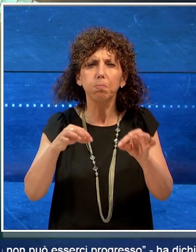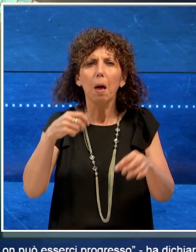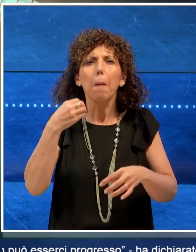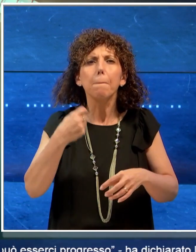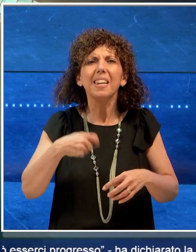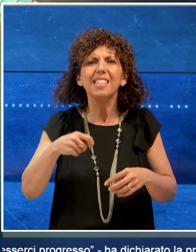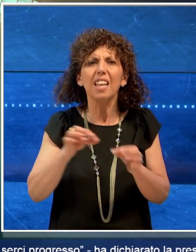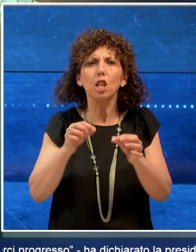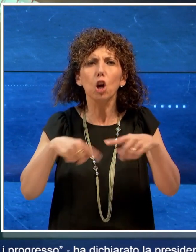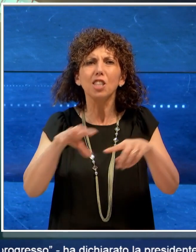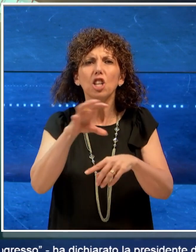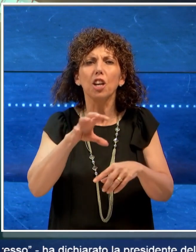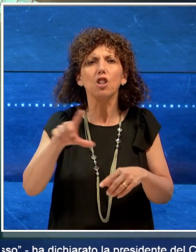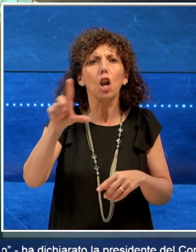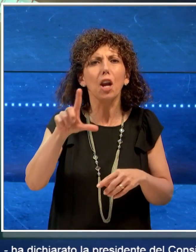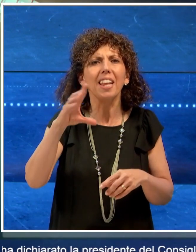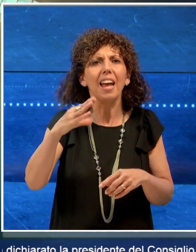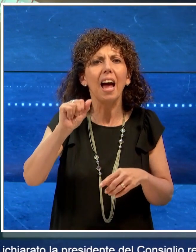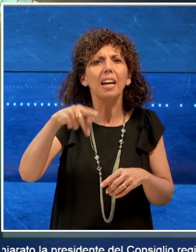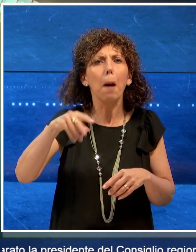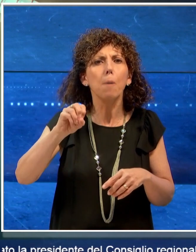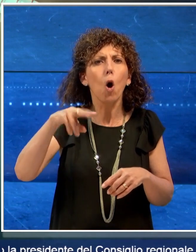regionale Loredana Capone.